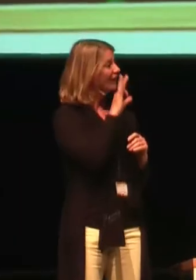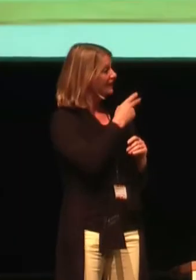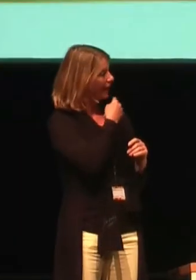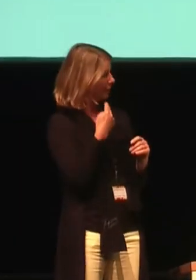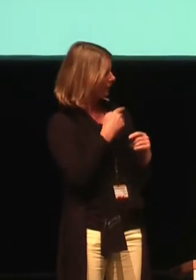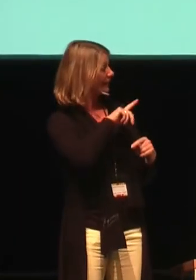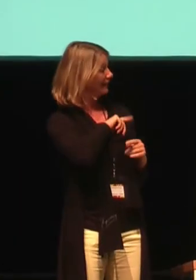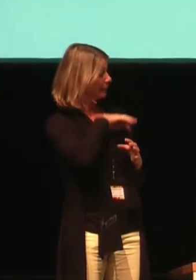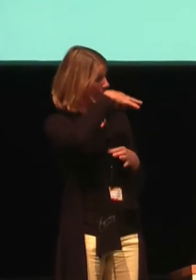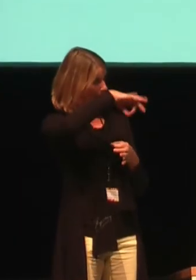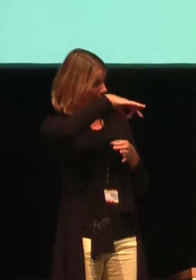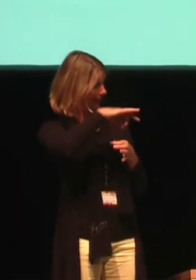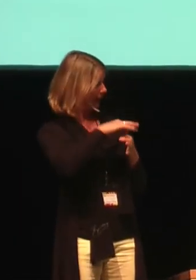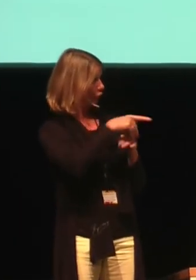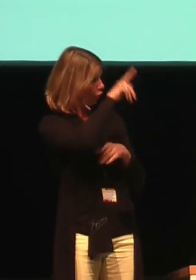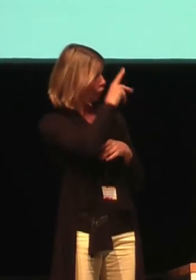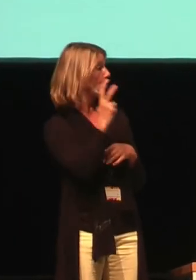Vielen